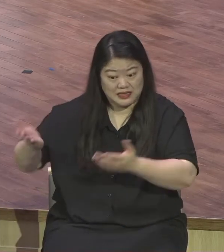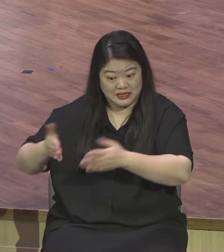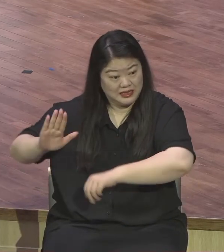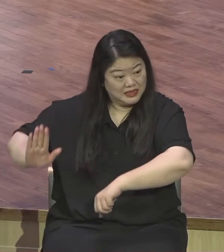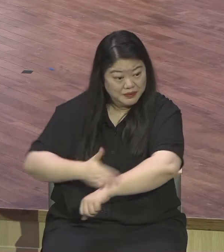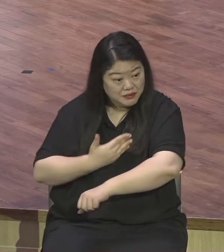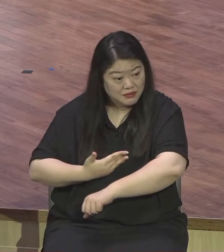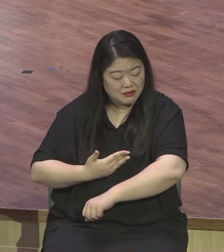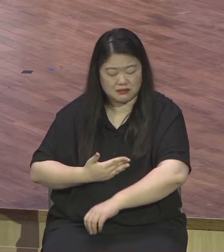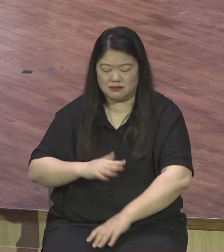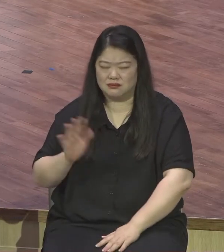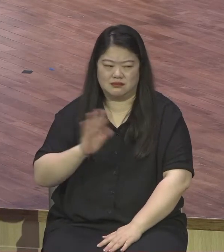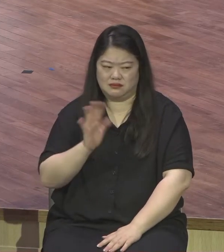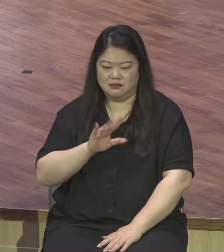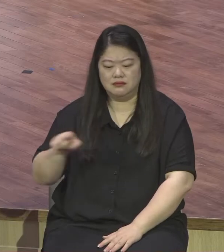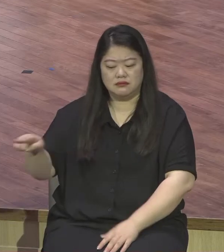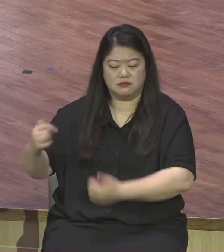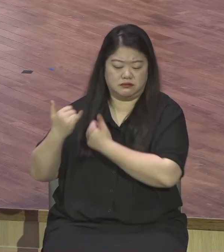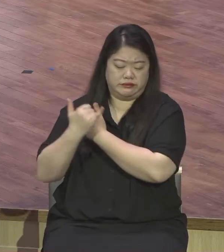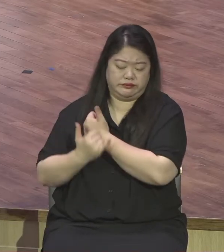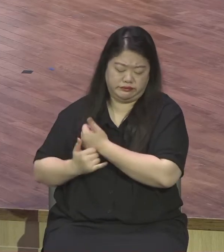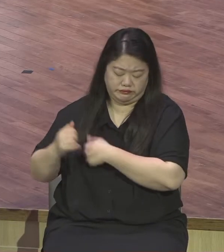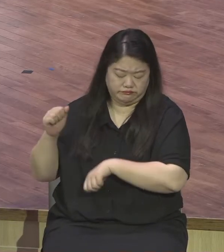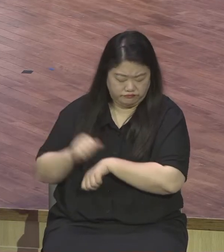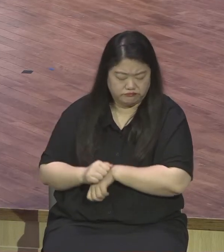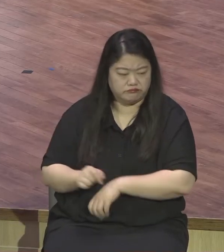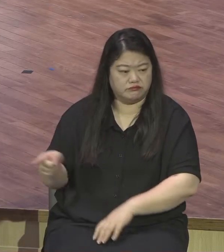넘었습니다 참으로 아름다운 행위였다고